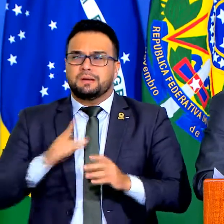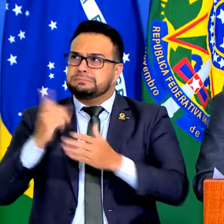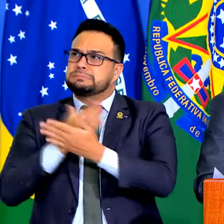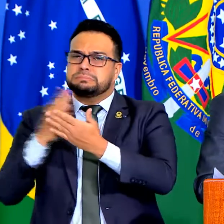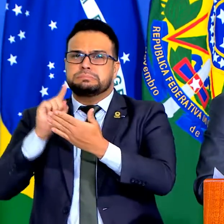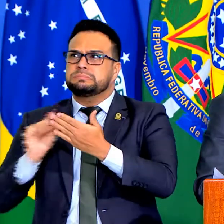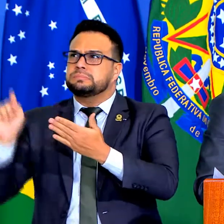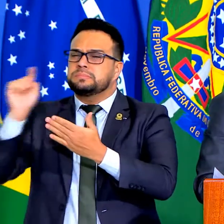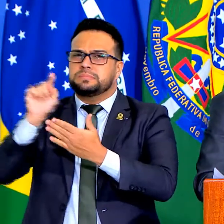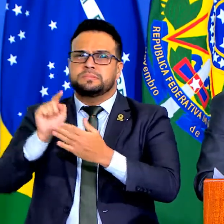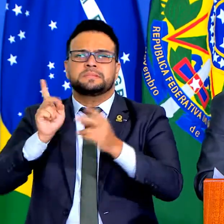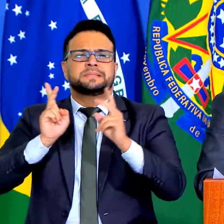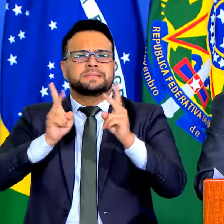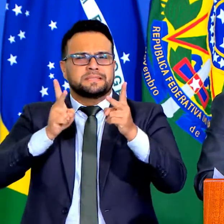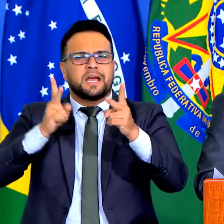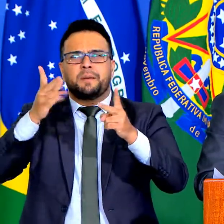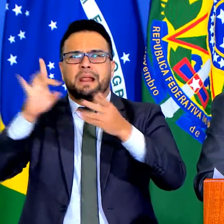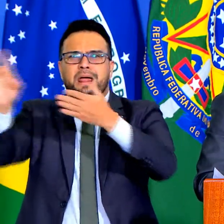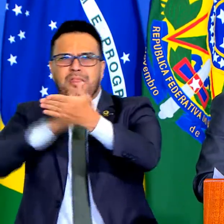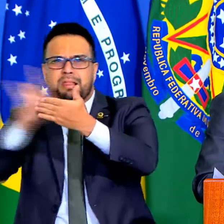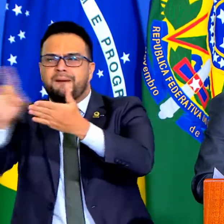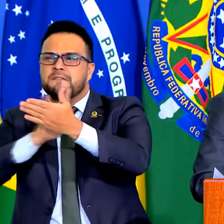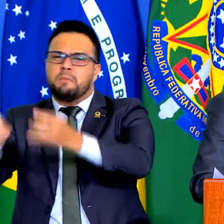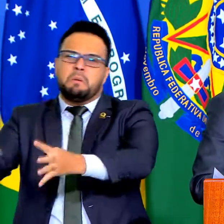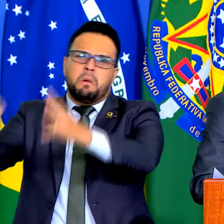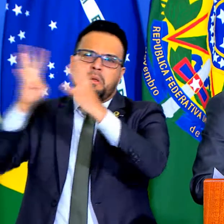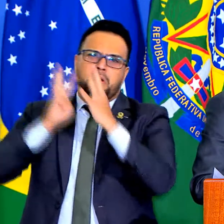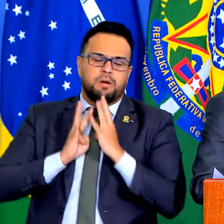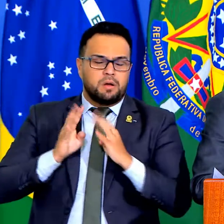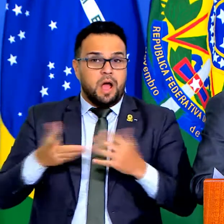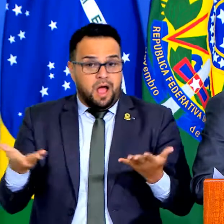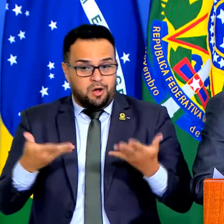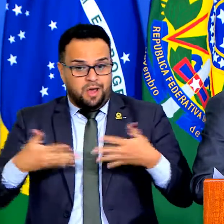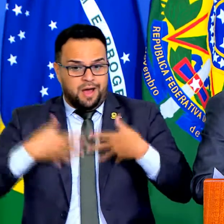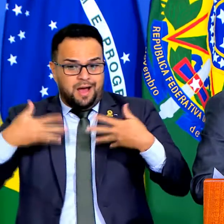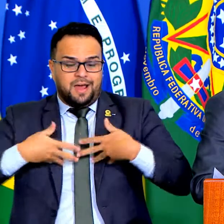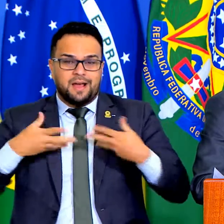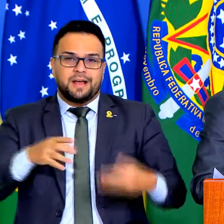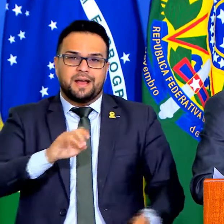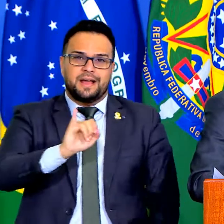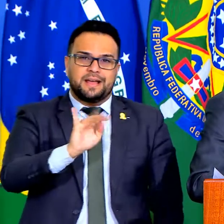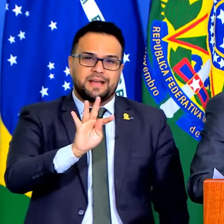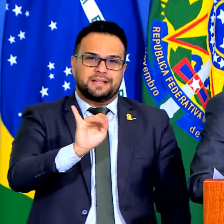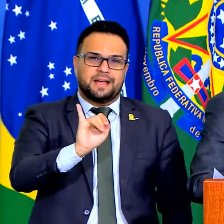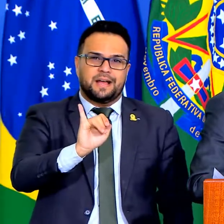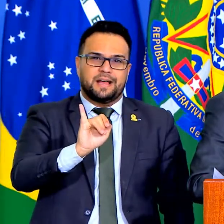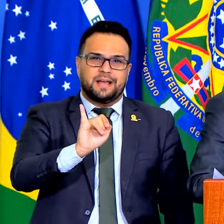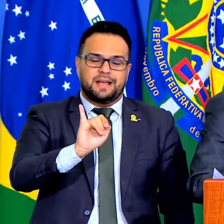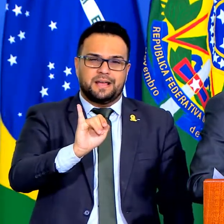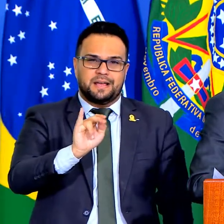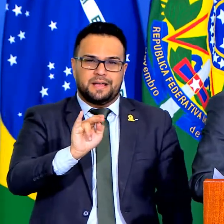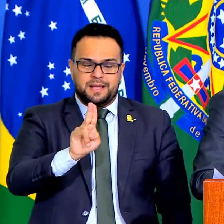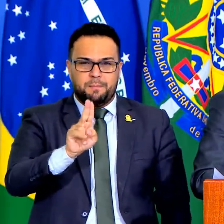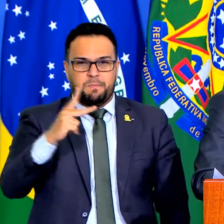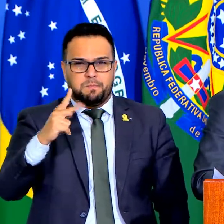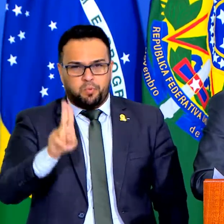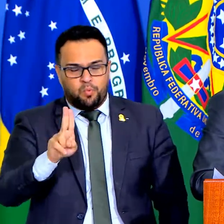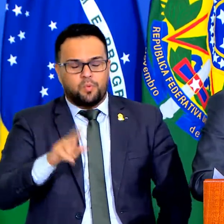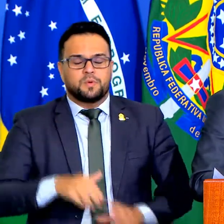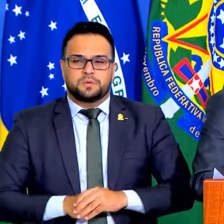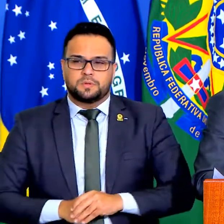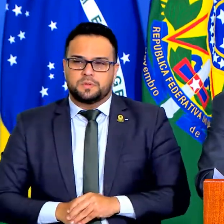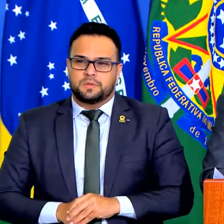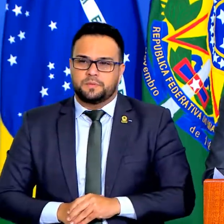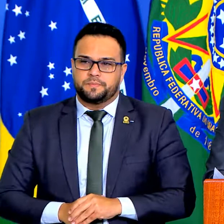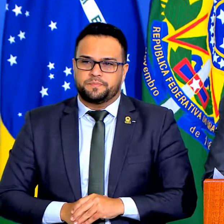Ricardo Barros, que alegria Itaipu Binacional com o que saiu e com o que entrou. Estive com o Ratinho